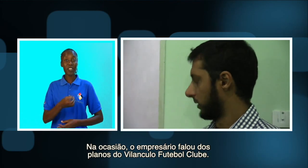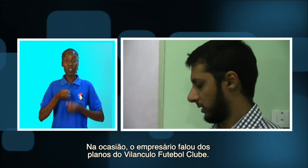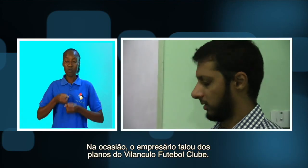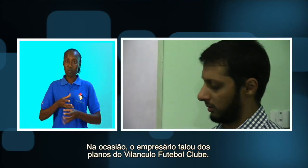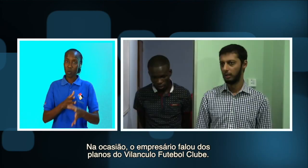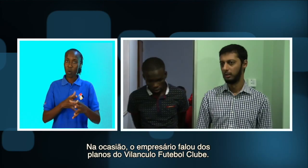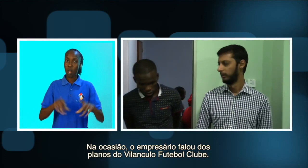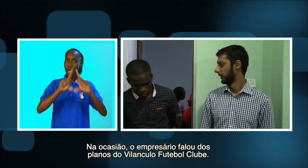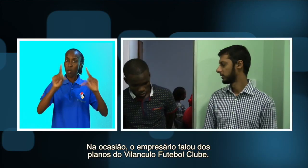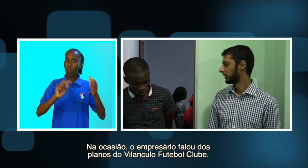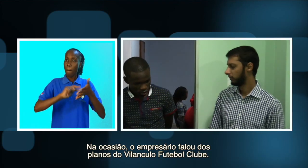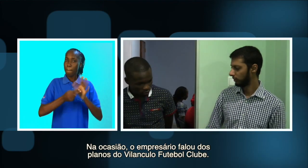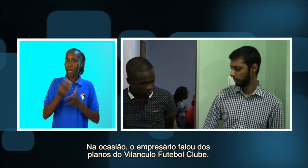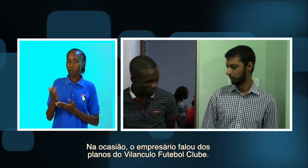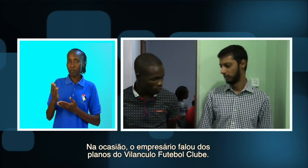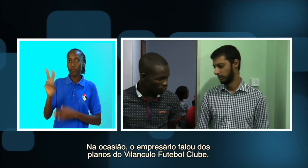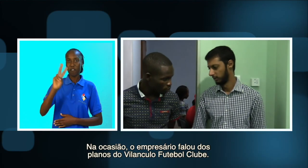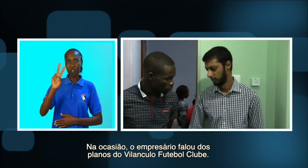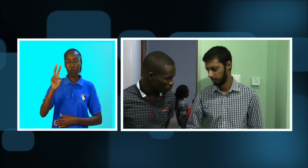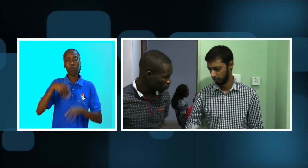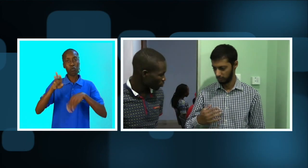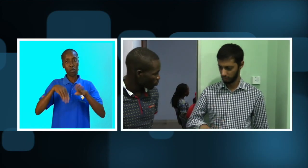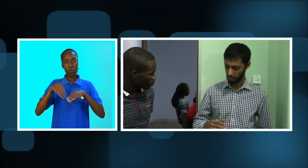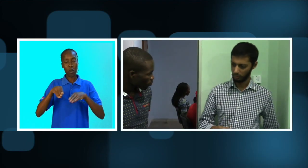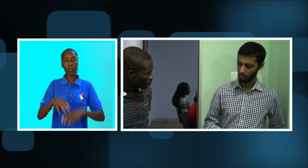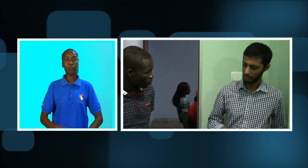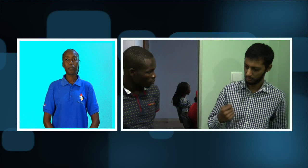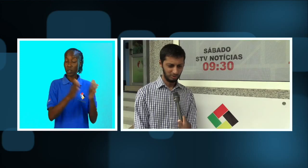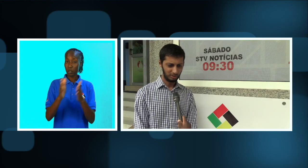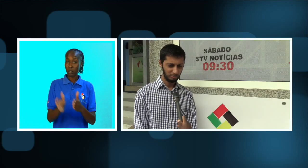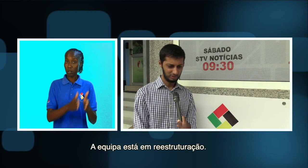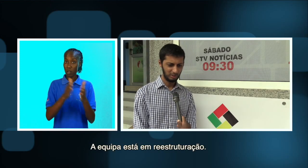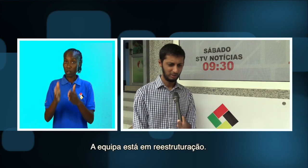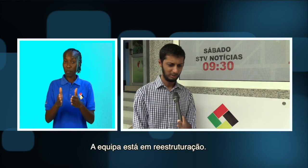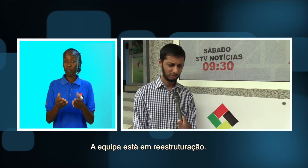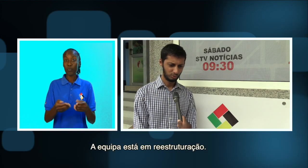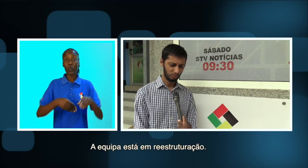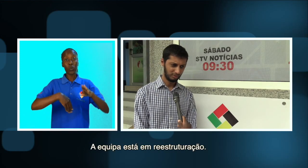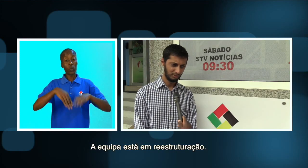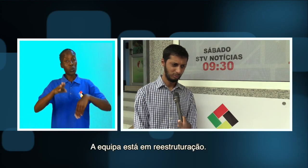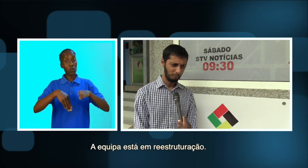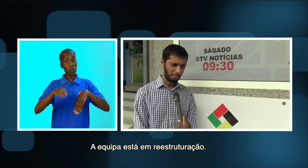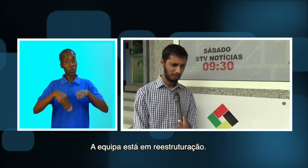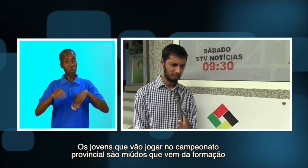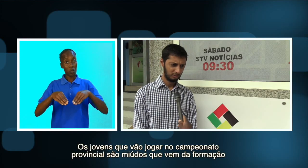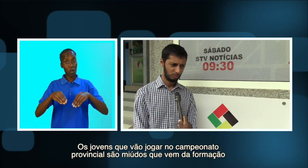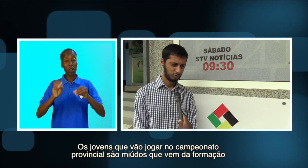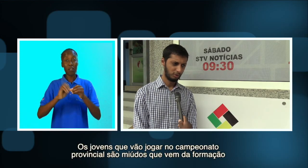dos planos do Villancolo Futebol Clube. A equipa está em reestruturação.